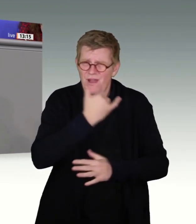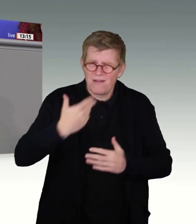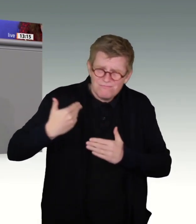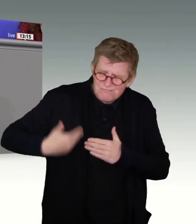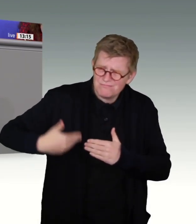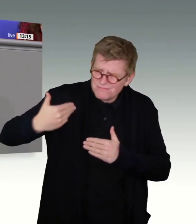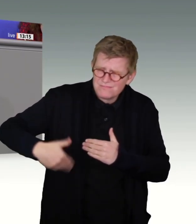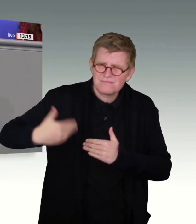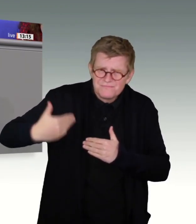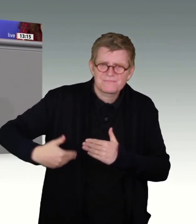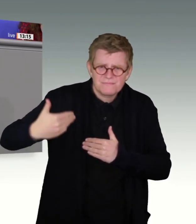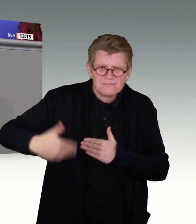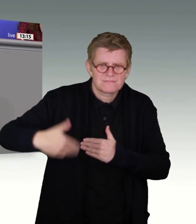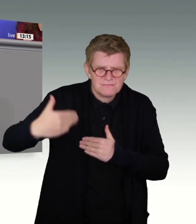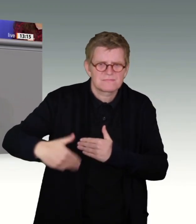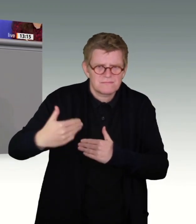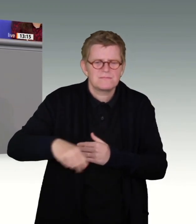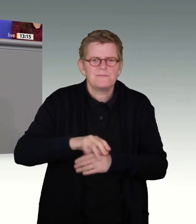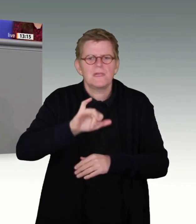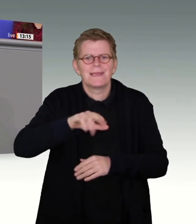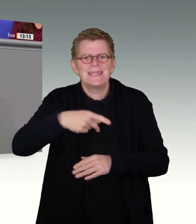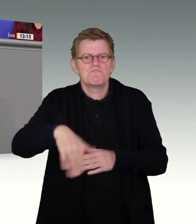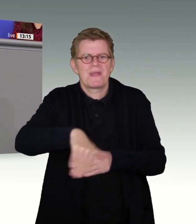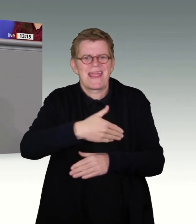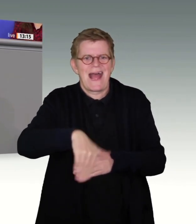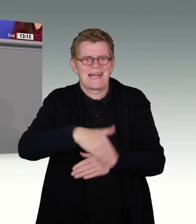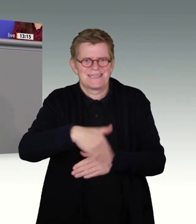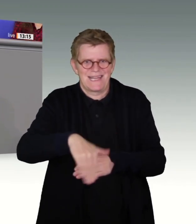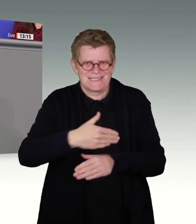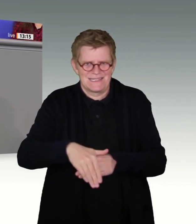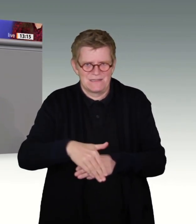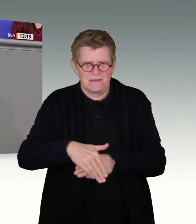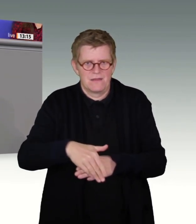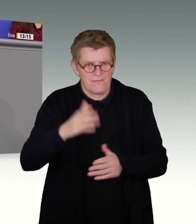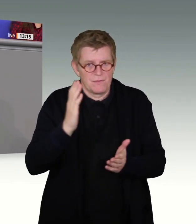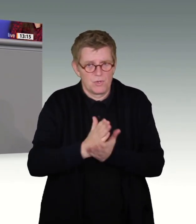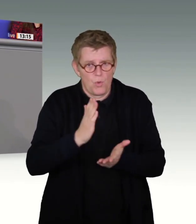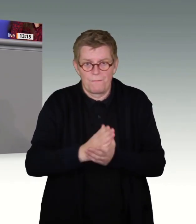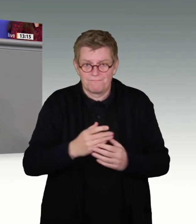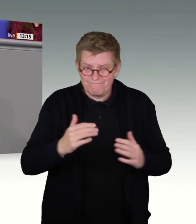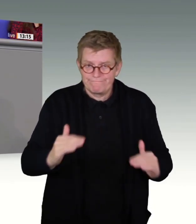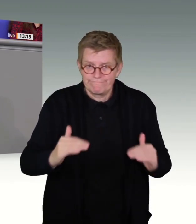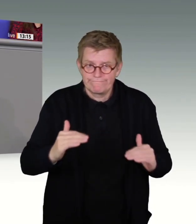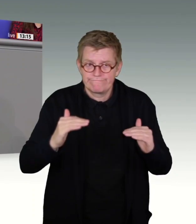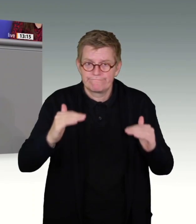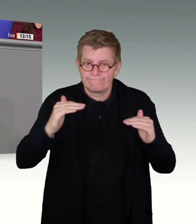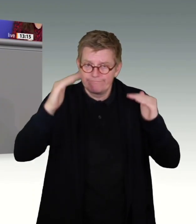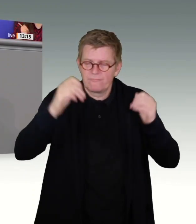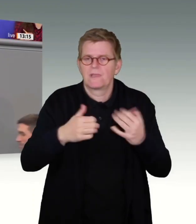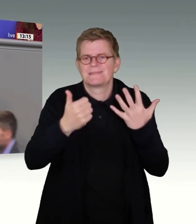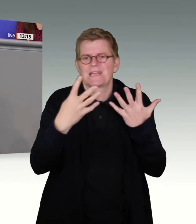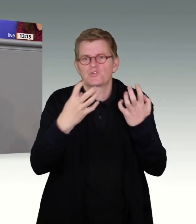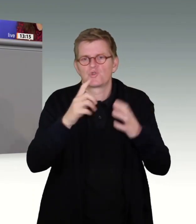Feststellung von IP-Adressen von Nutzerinnen und Nutzern von IP-Adressen nach oben getrieben, auf